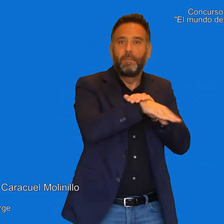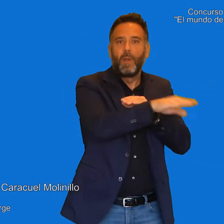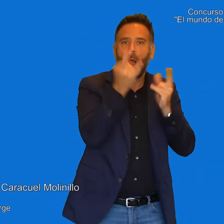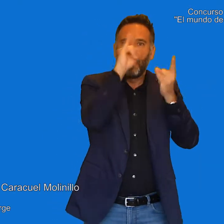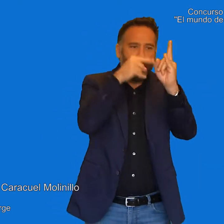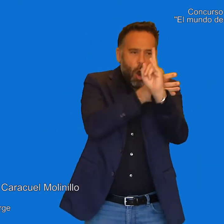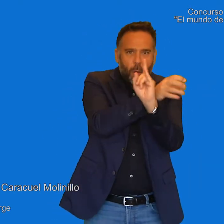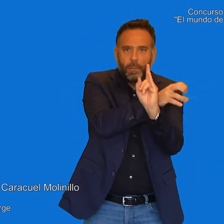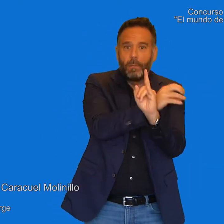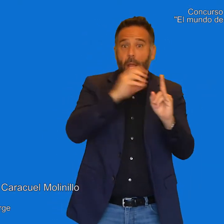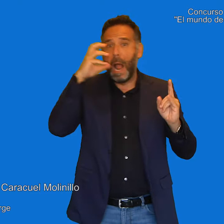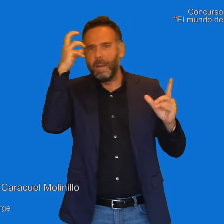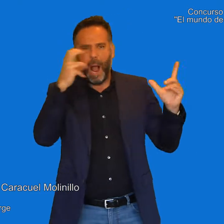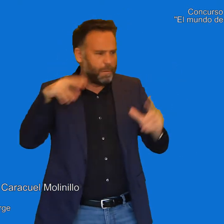hasta que el depredador se fuera.